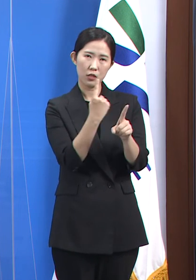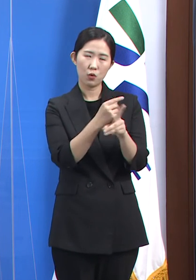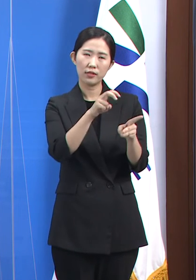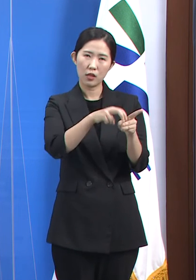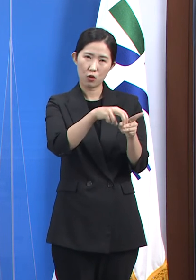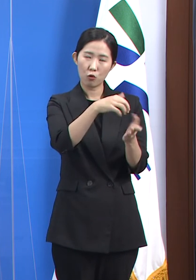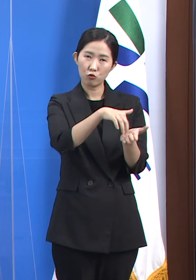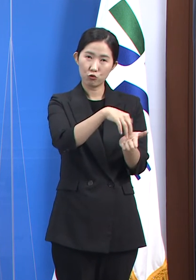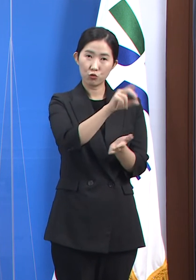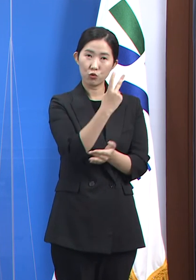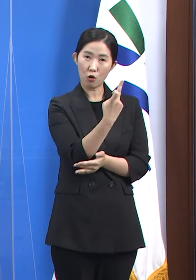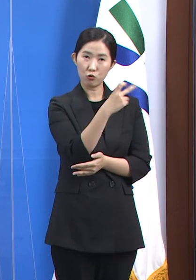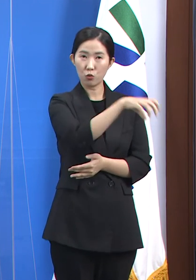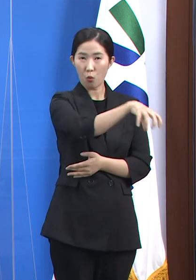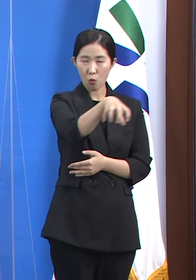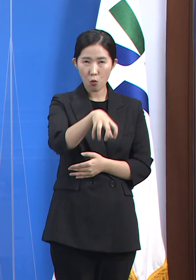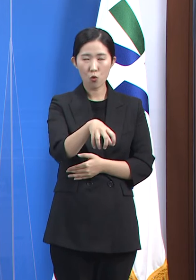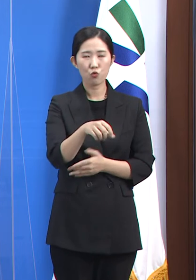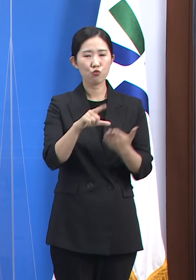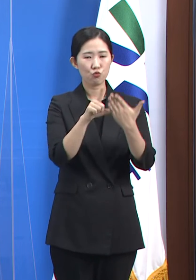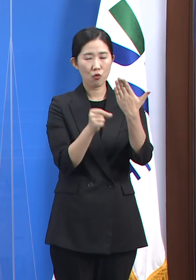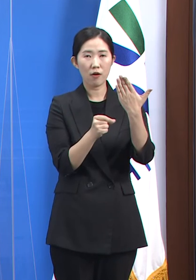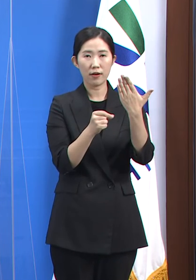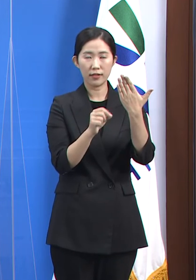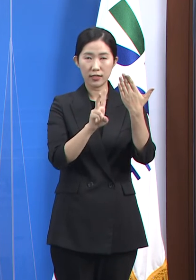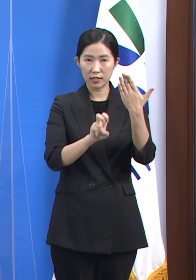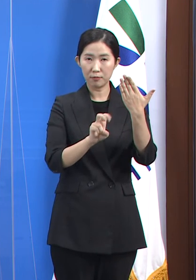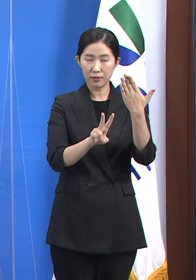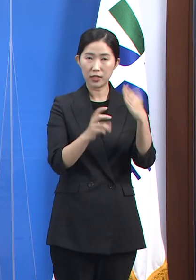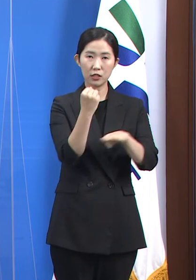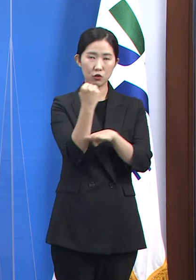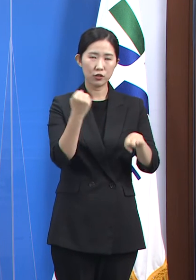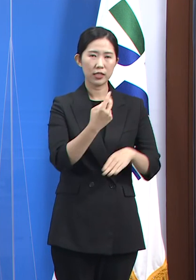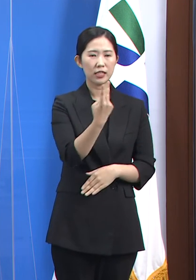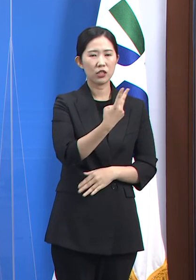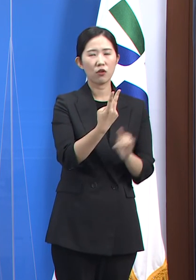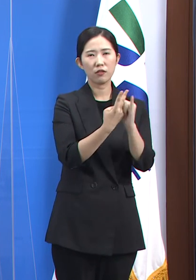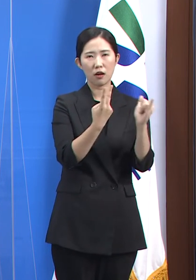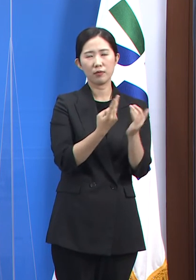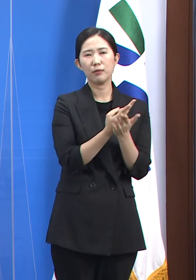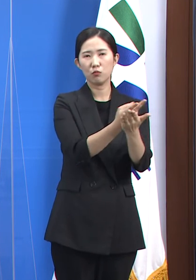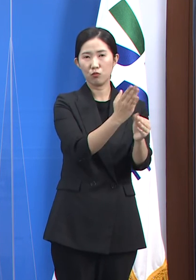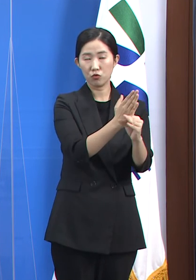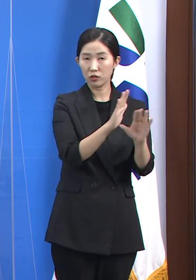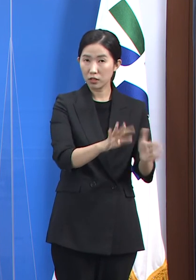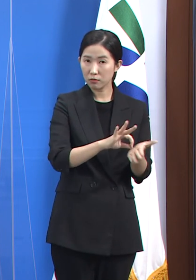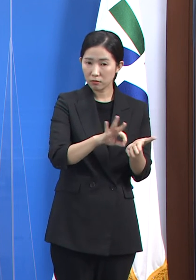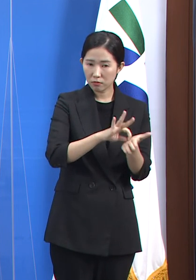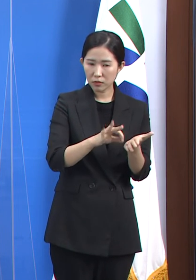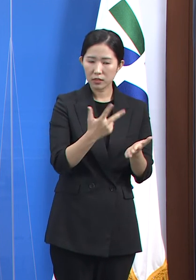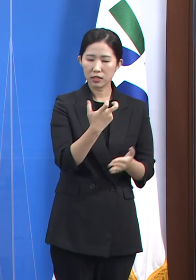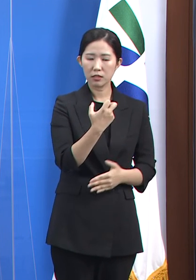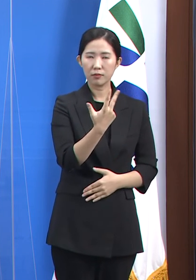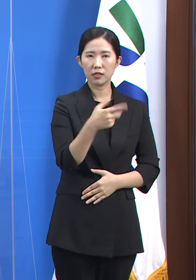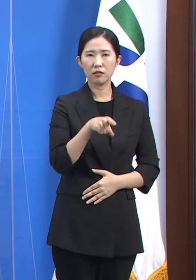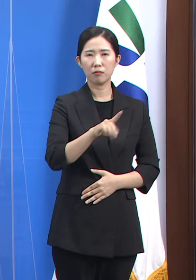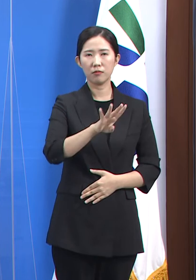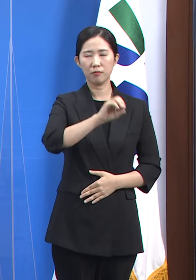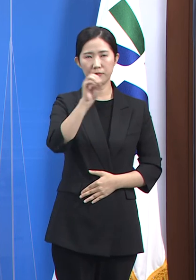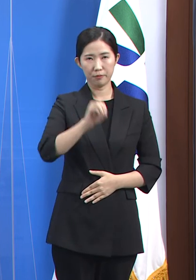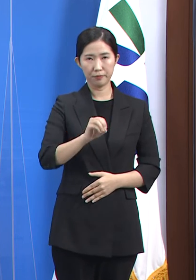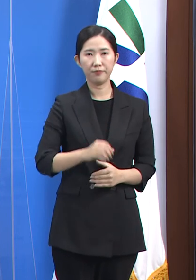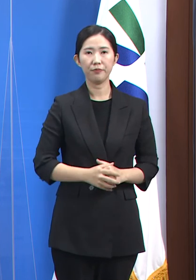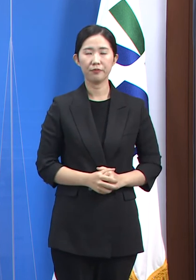9월 22일 18시 기준 2,490명이 입소해 있으며 현재 가동률은 77.4%입니다.